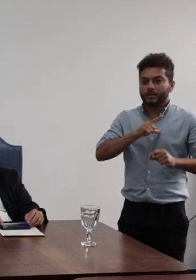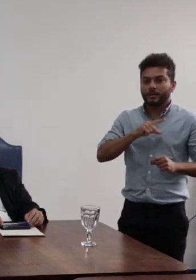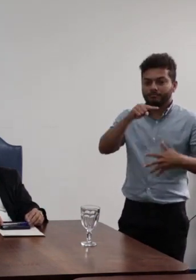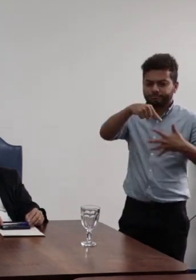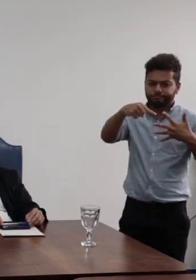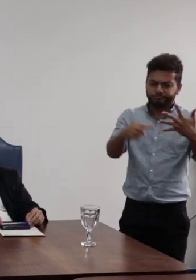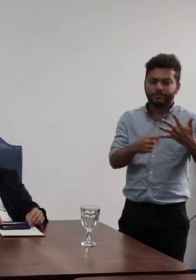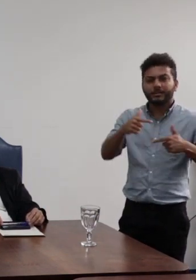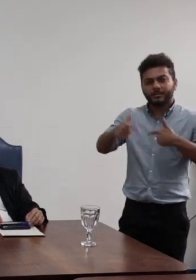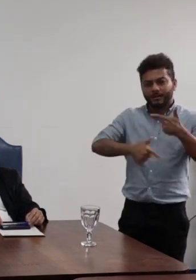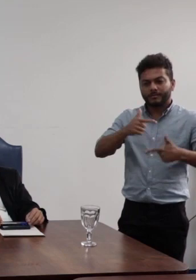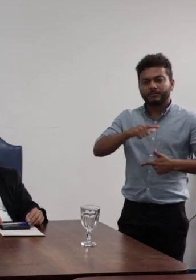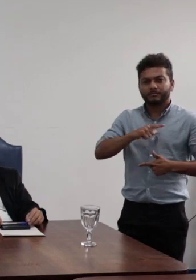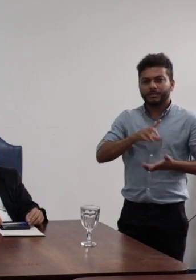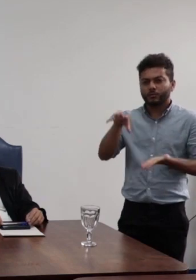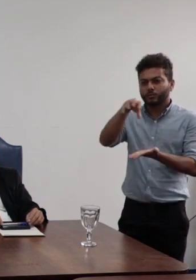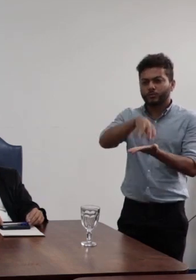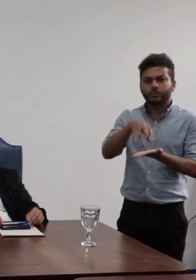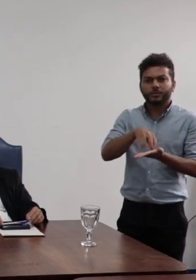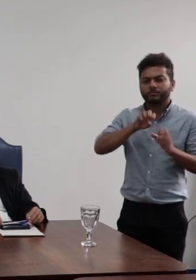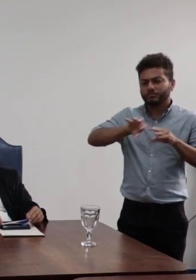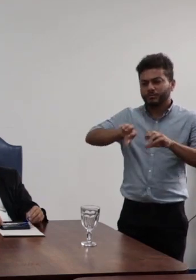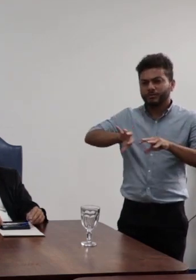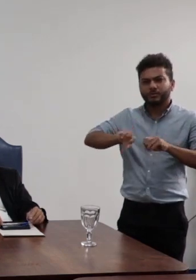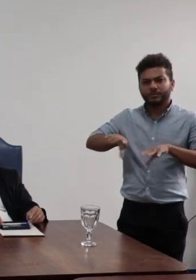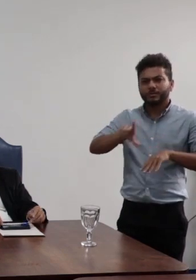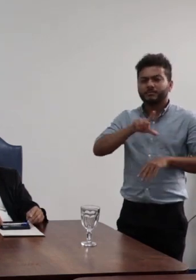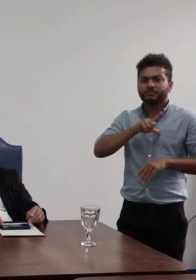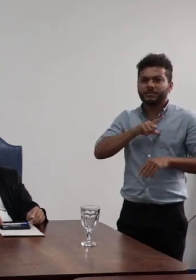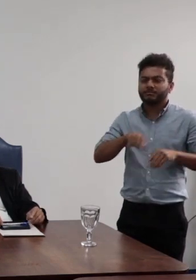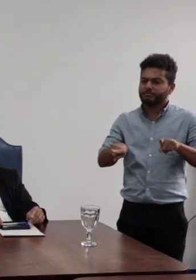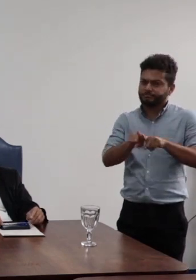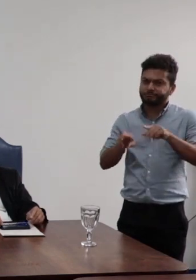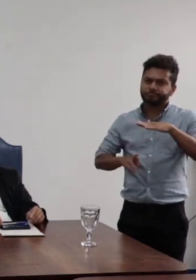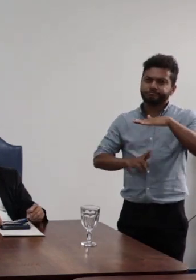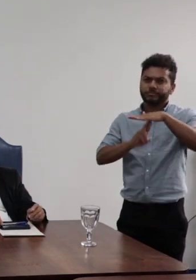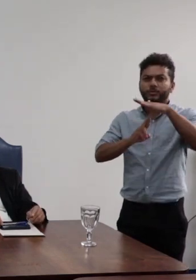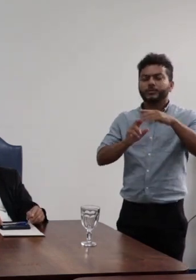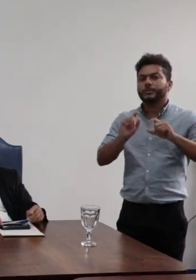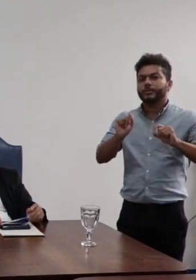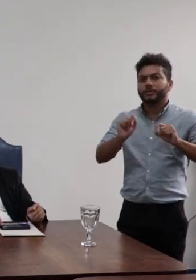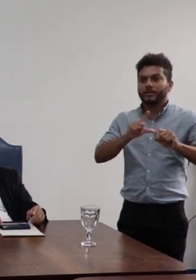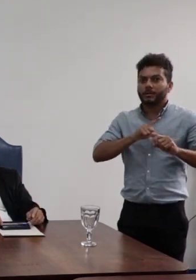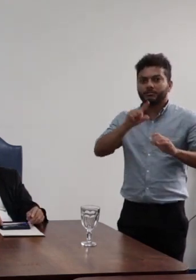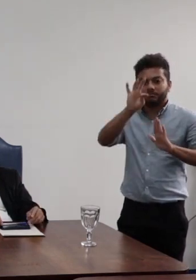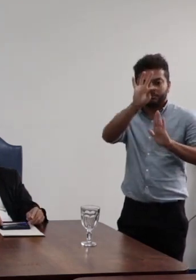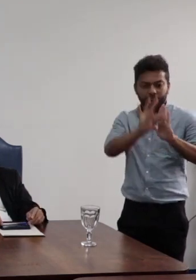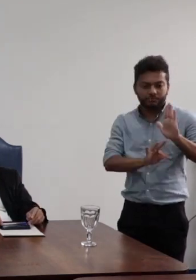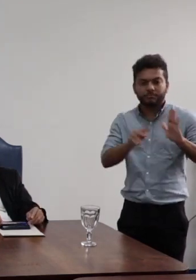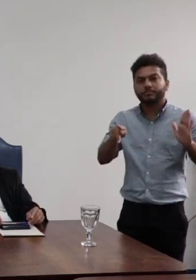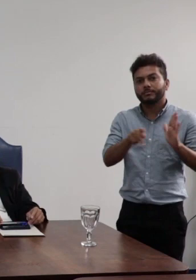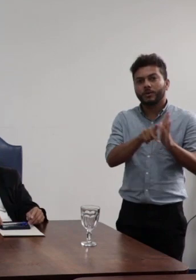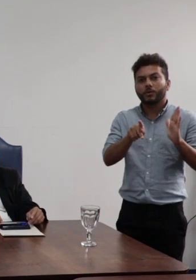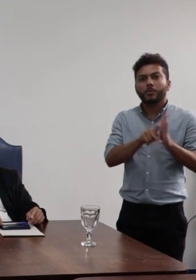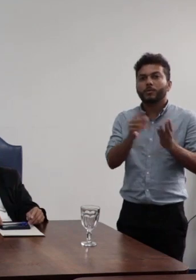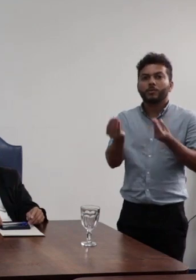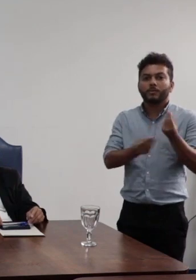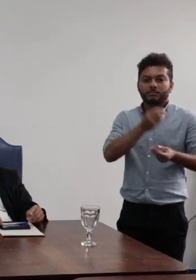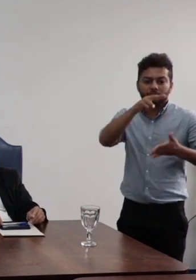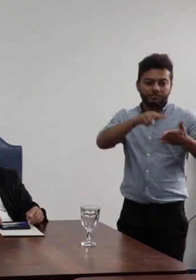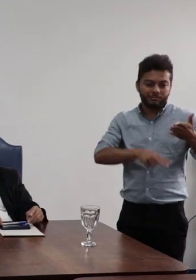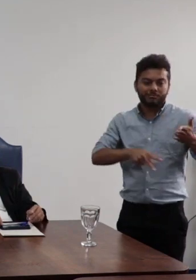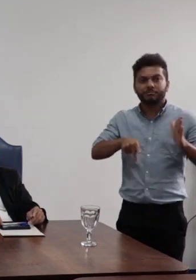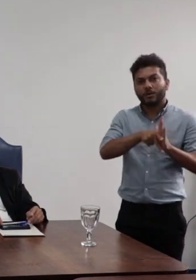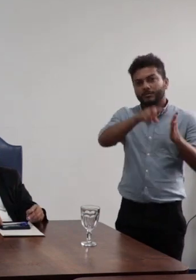atividades no centro de ensino, nas proprieduras que levaram a esse texto da revisão desse